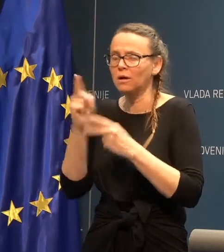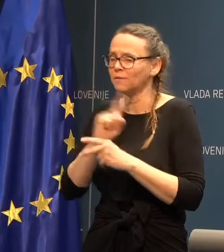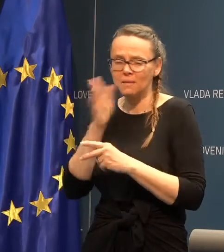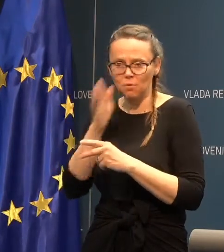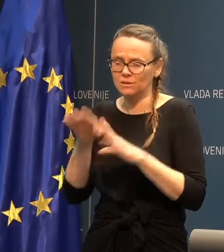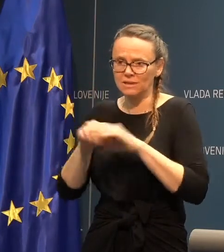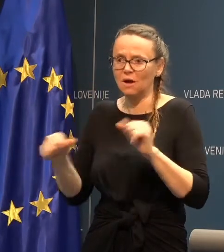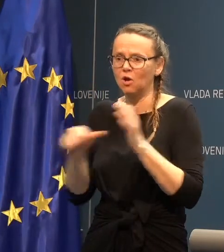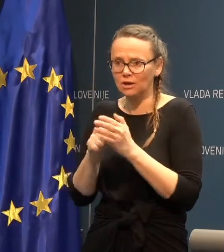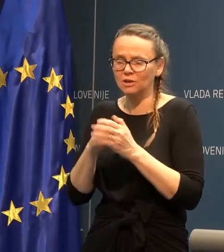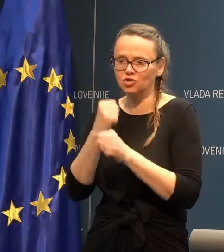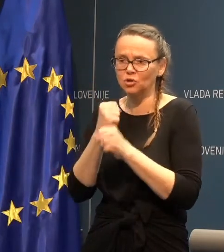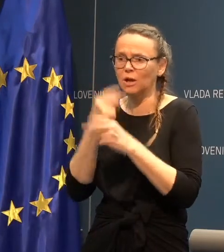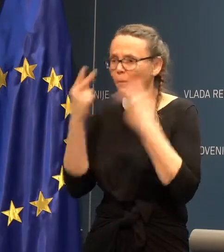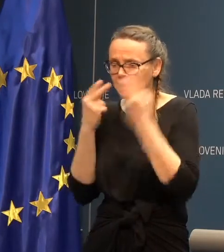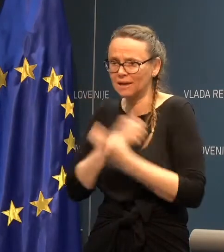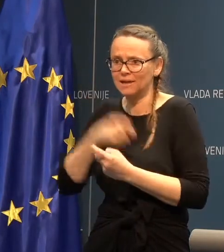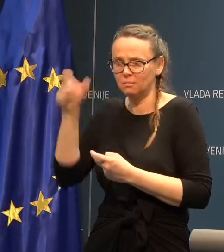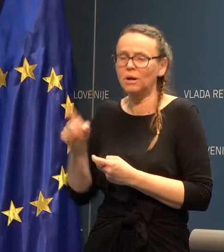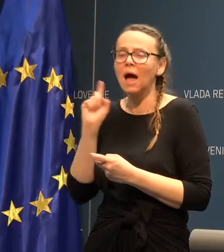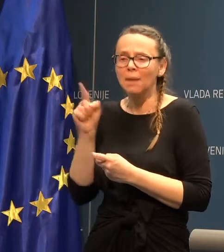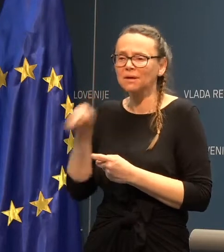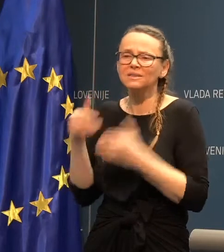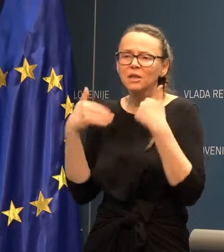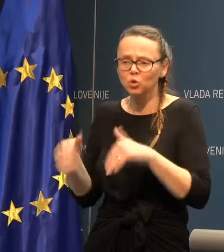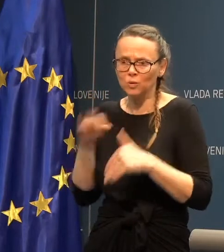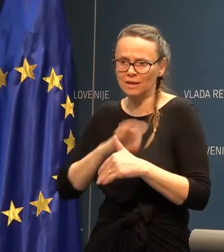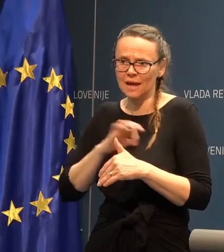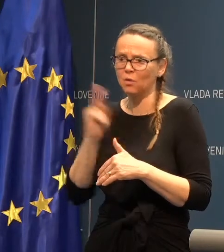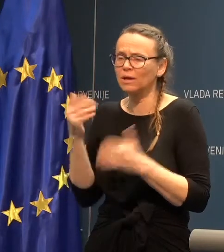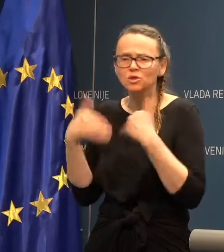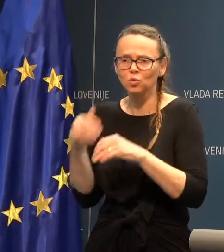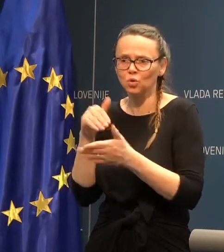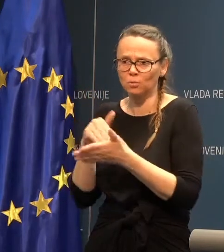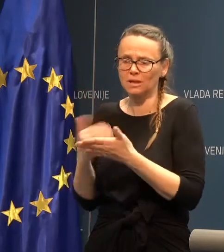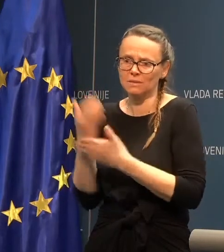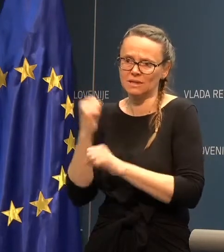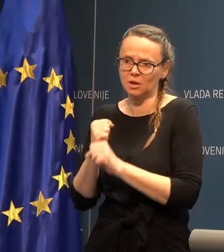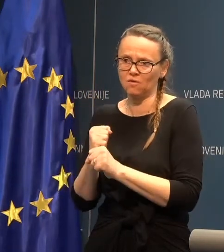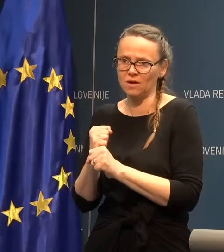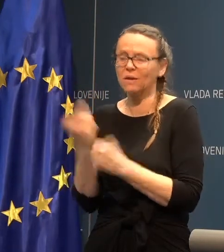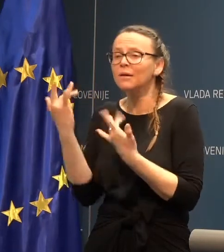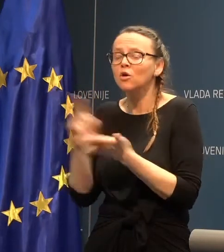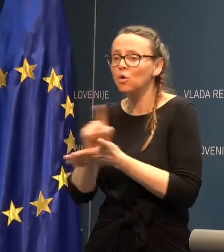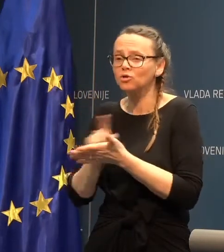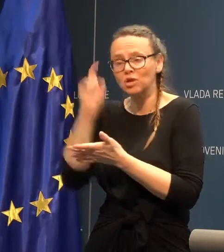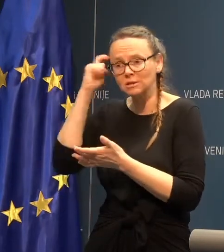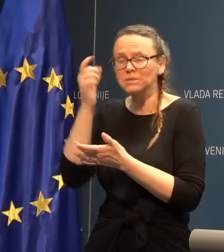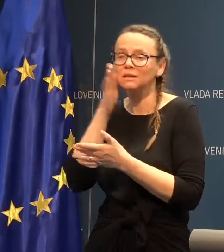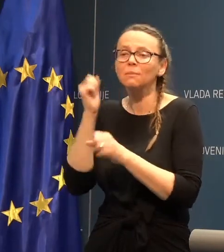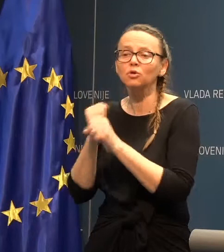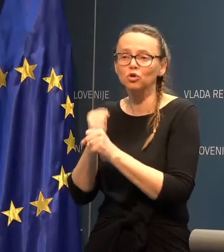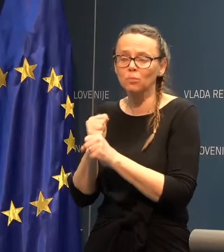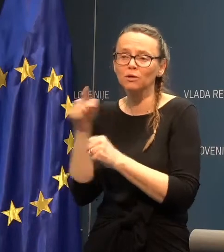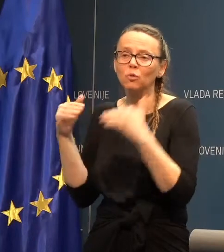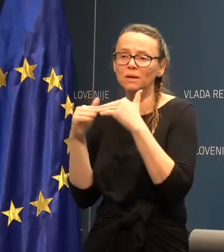izvajale vse tiste ostale nalebe, kot so mene potrebne za funkcioniranje. Kolj časa pomeni da bodo? To pa